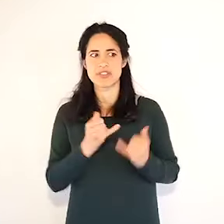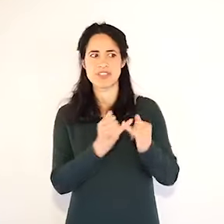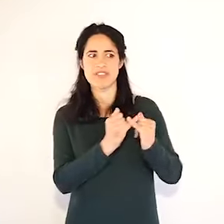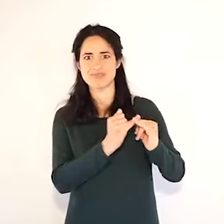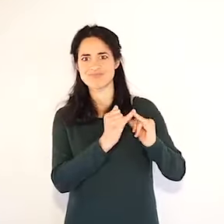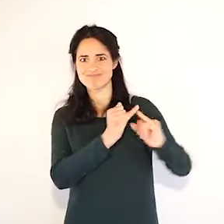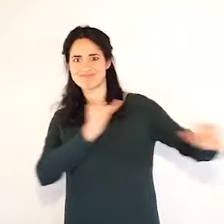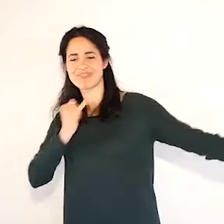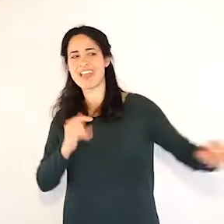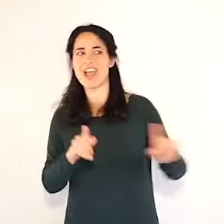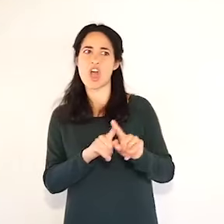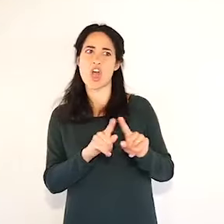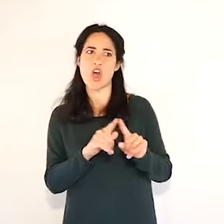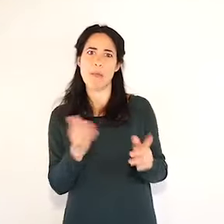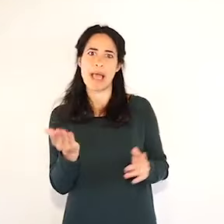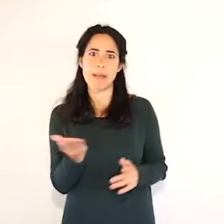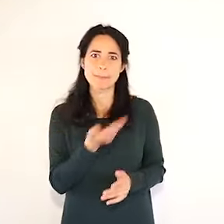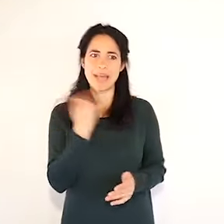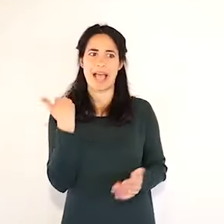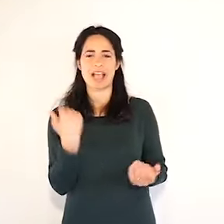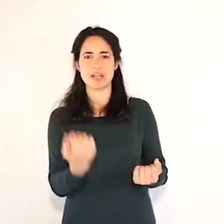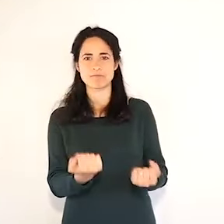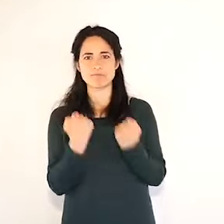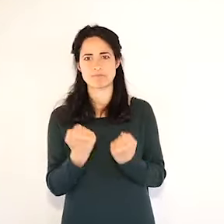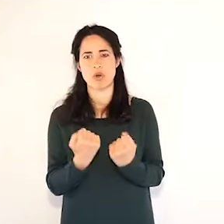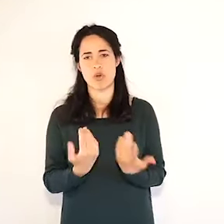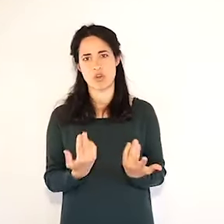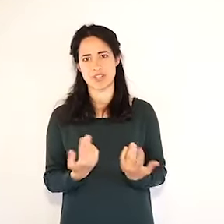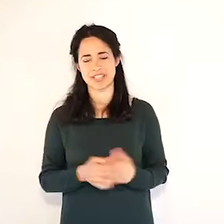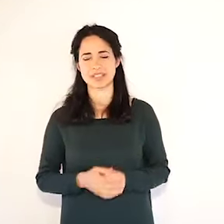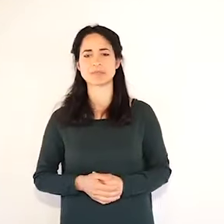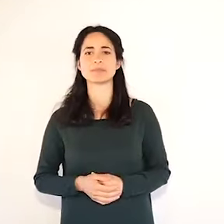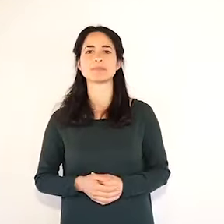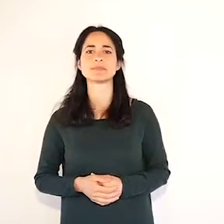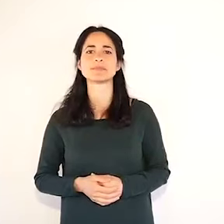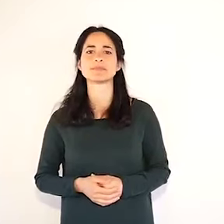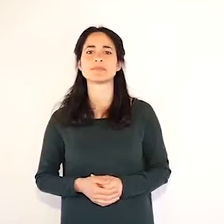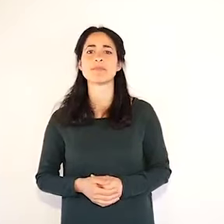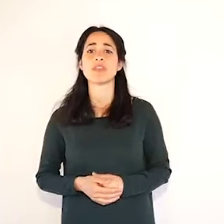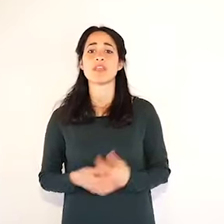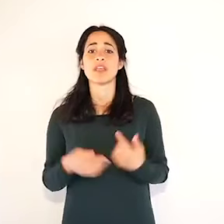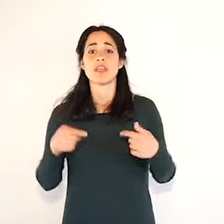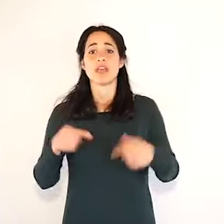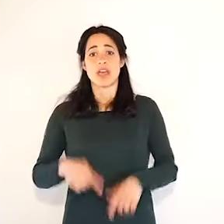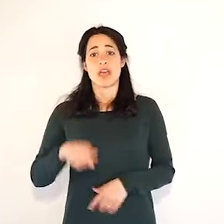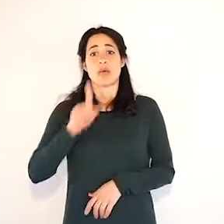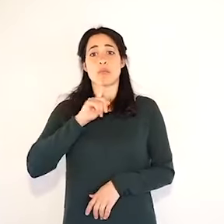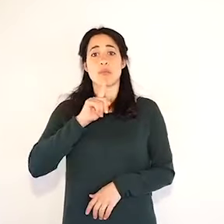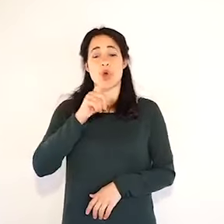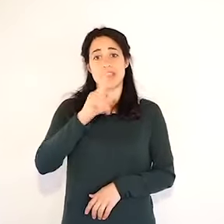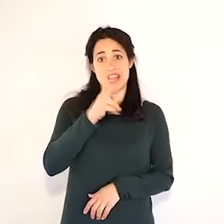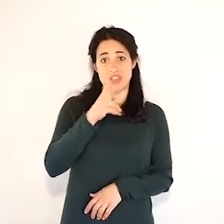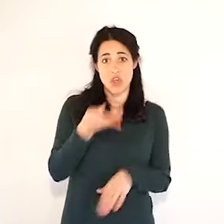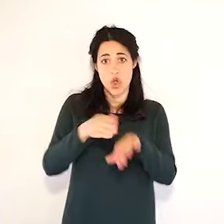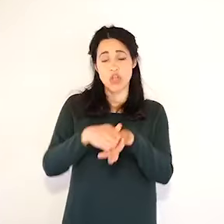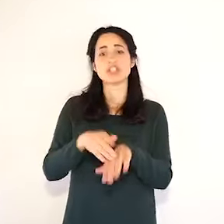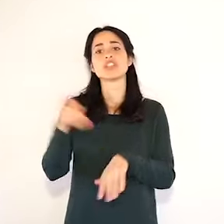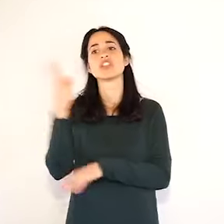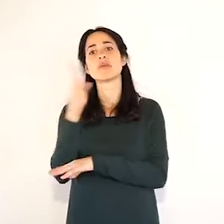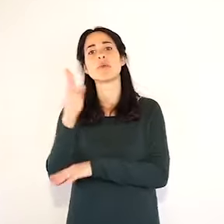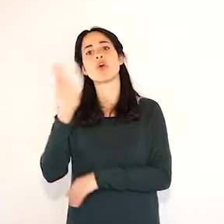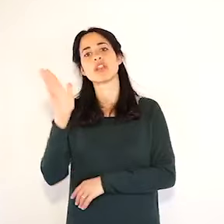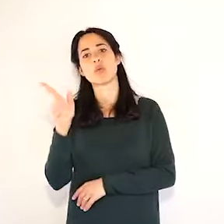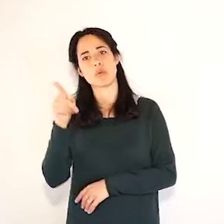Abbiamo poi 12 decessi a Modena, 15 a Bologna, 3 a Ferrara, 5 a Forlì